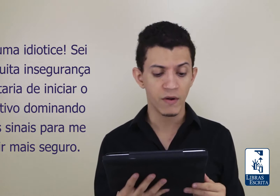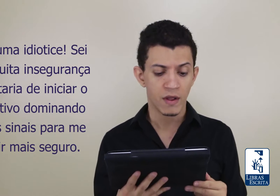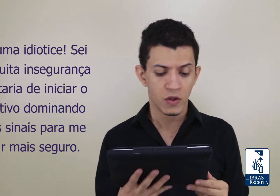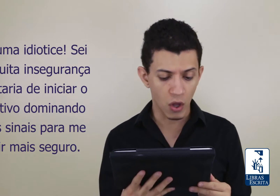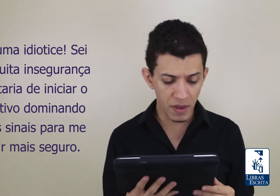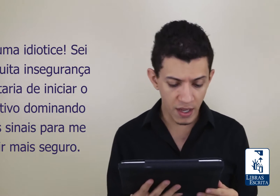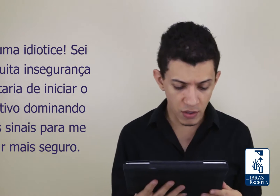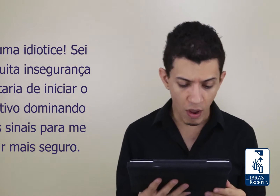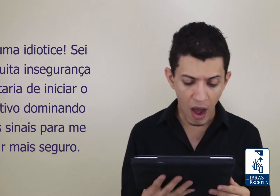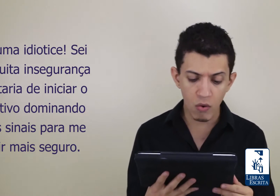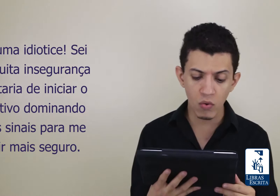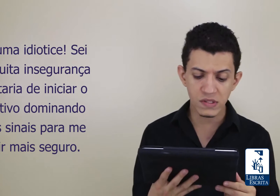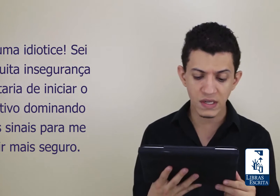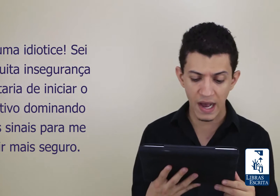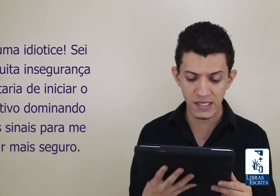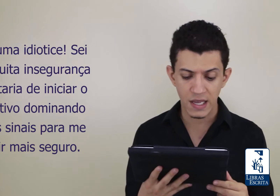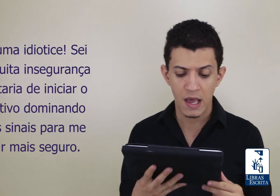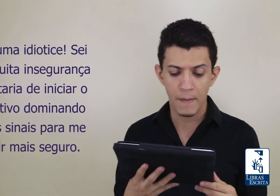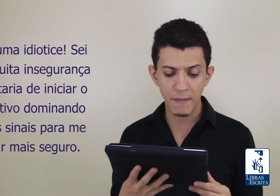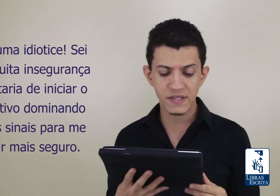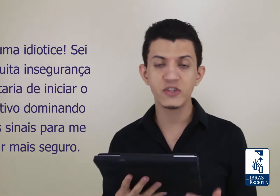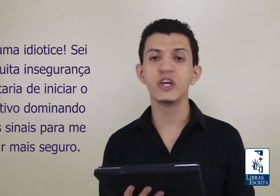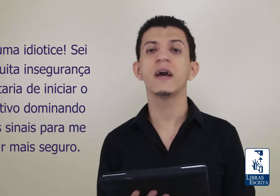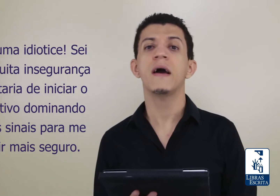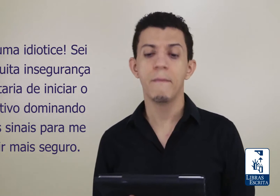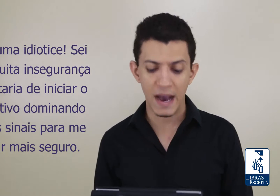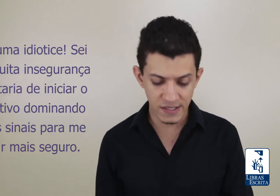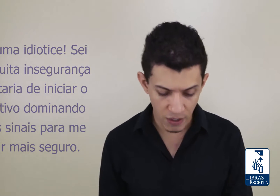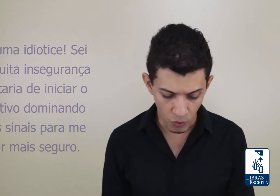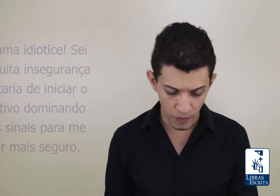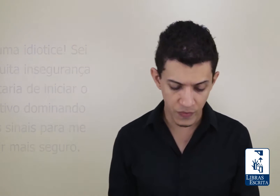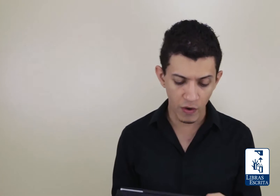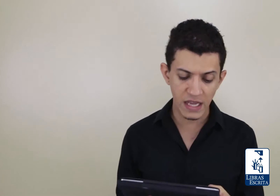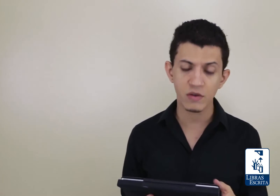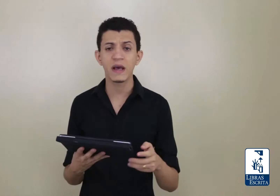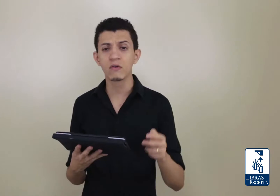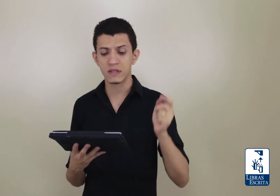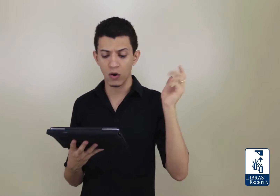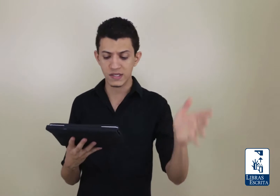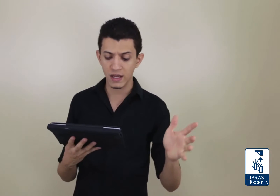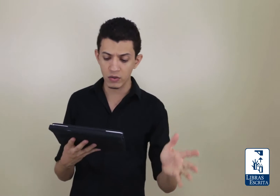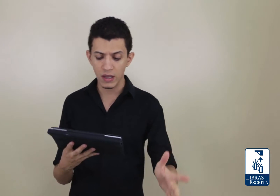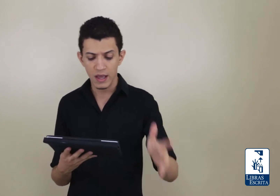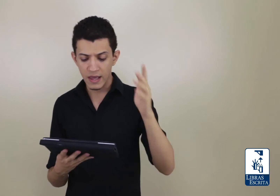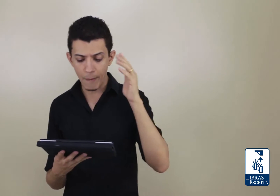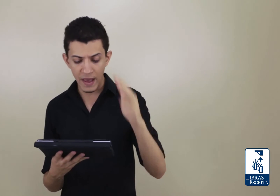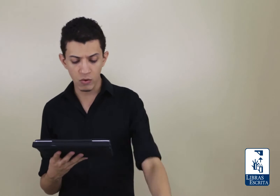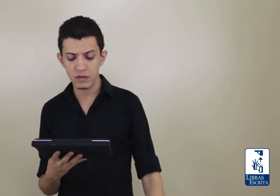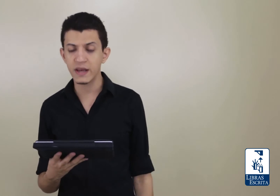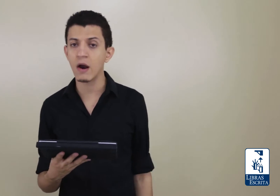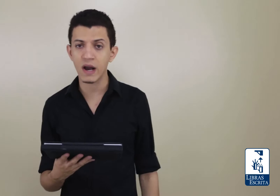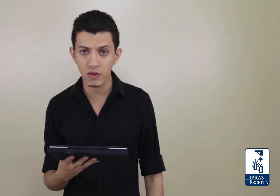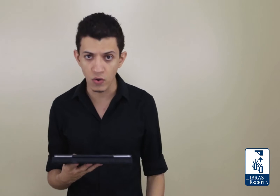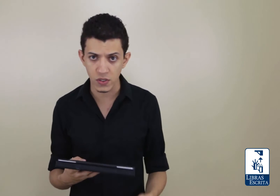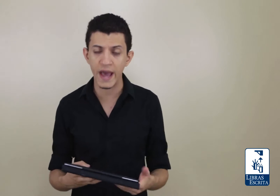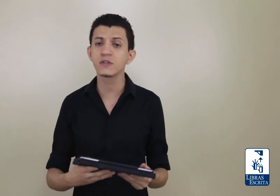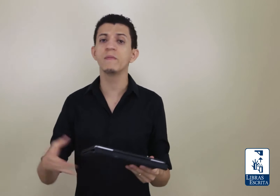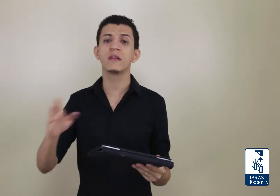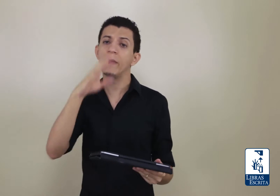dominando alguns sinais para me sentir mais seguro. Então, essa é a pergunta da Rosenilda e a pergunta do Daniel Cardoso. Resumindo a